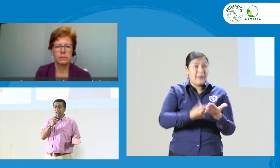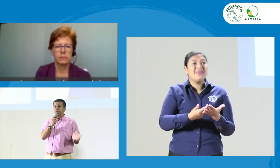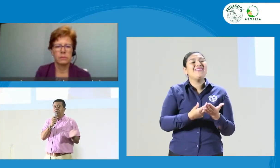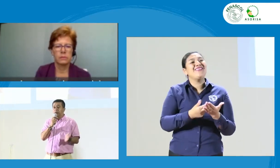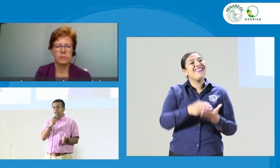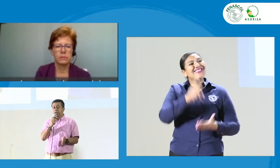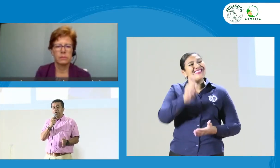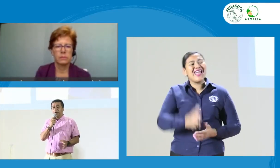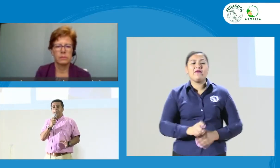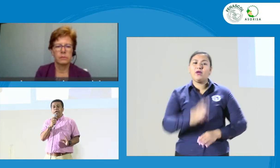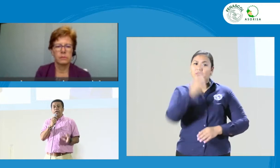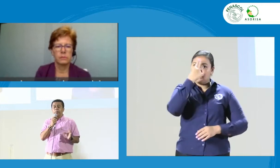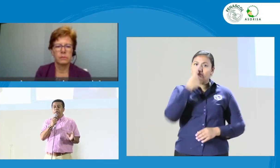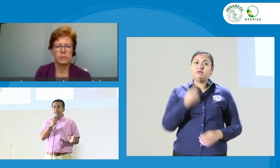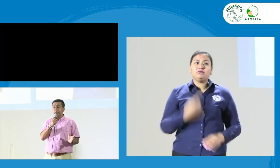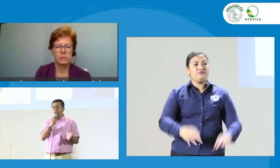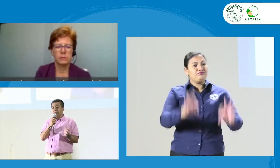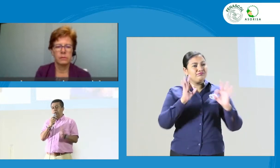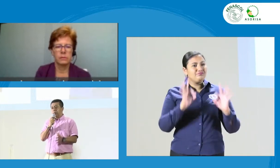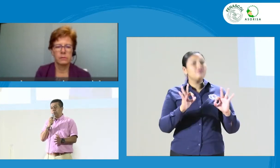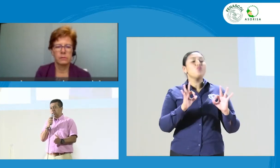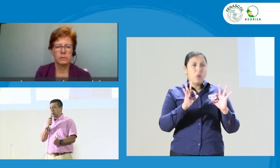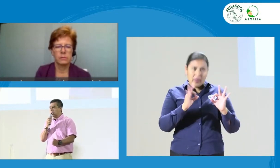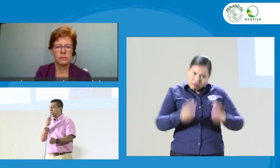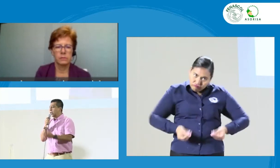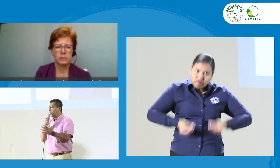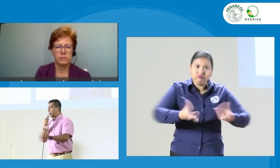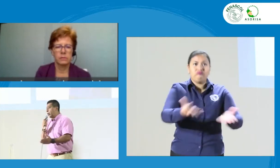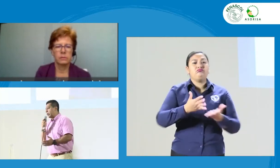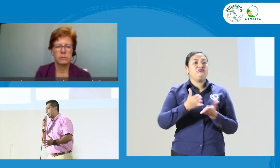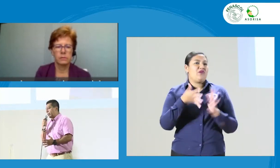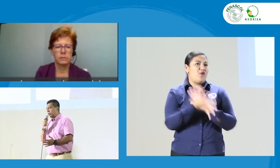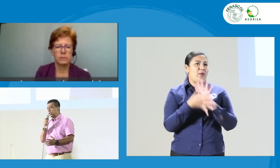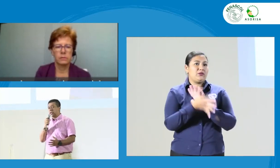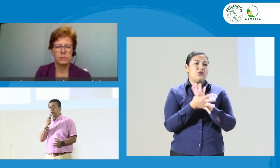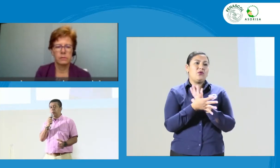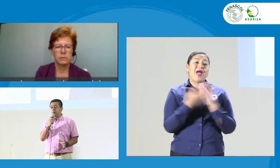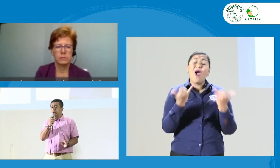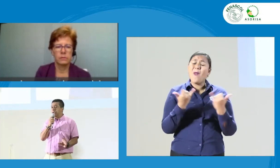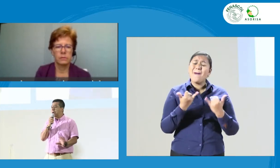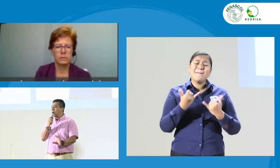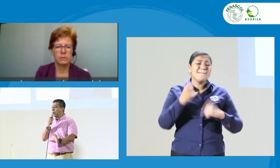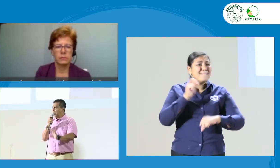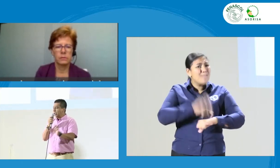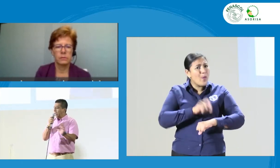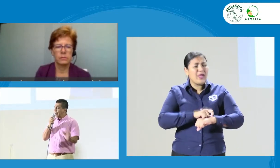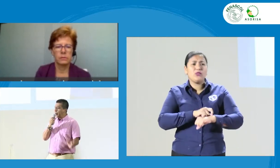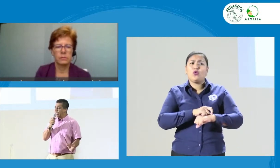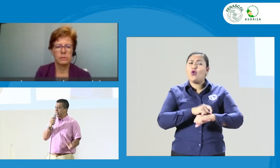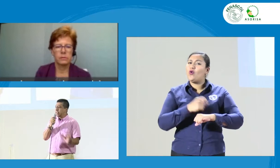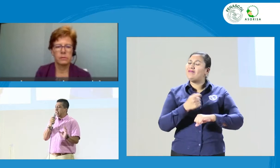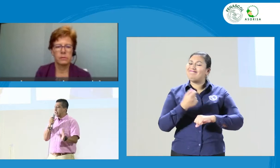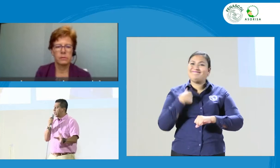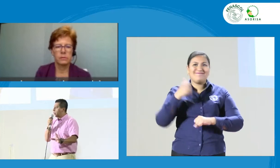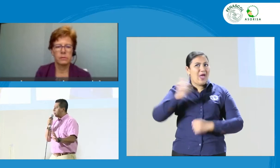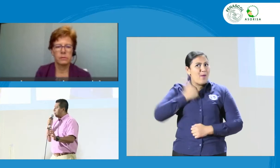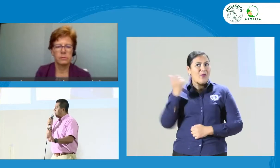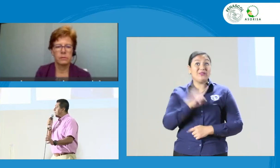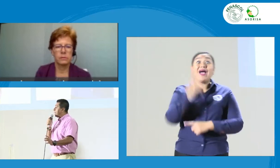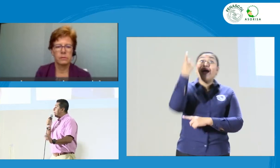sean las personas idóneas para que puedan transmitir la información. Y no pueden desaprovechar esta oportunidad, porque en la ponencia de